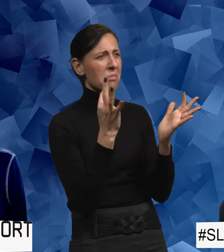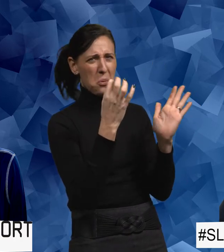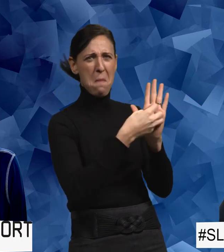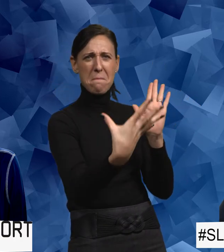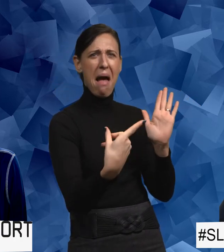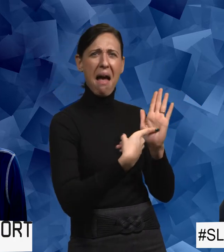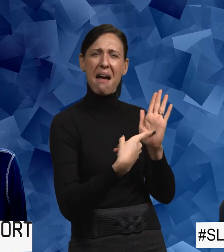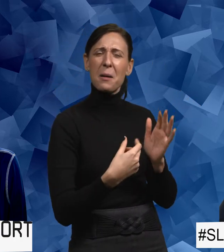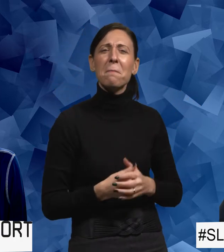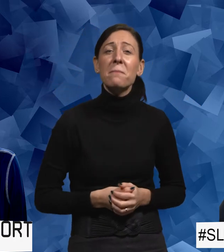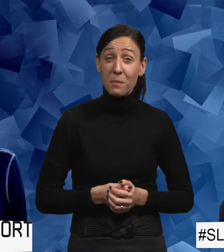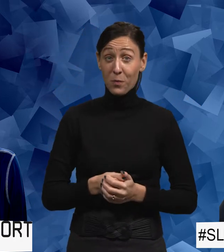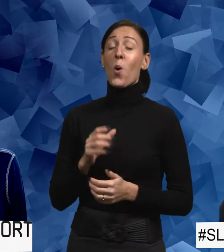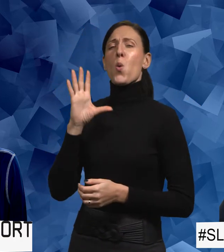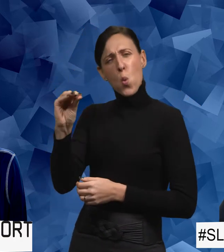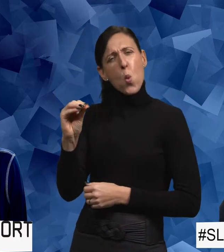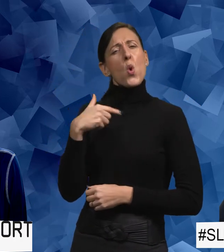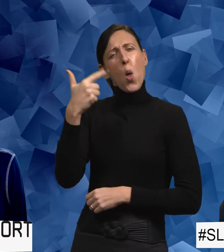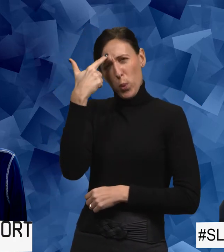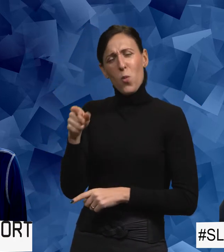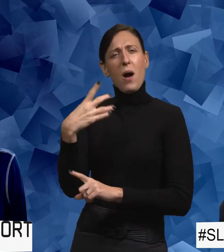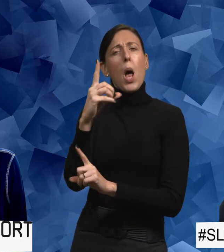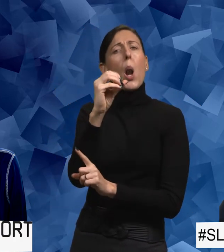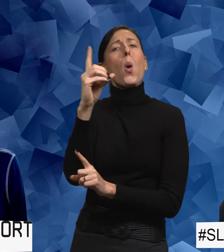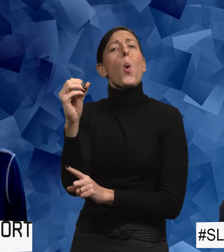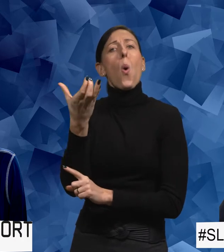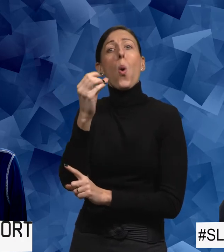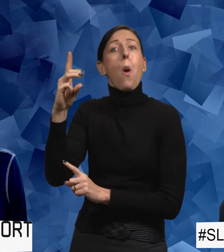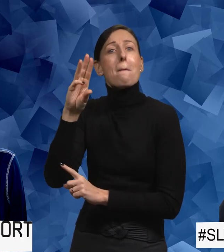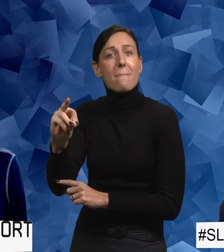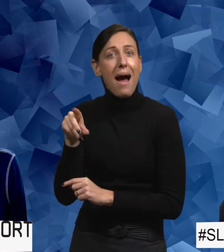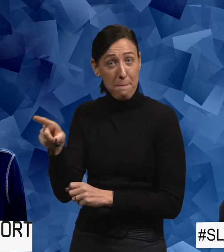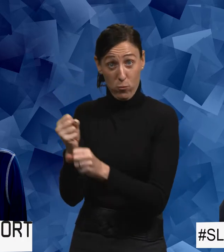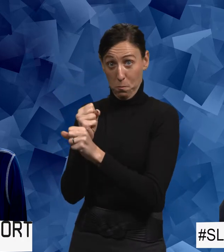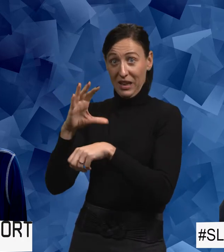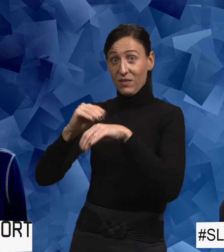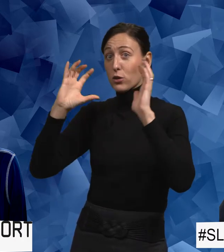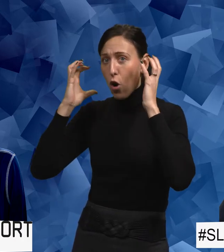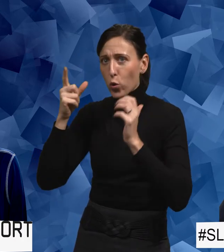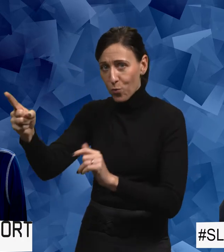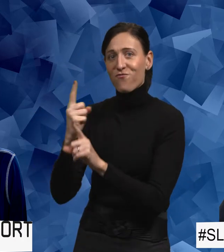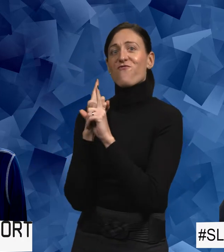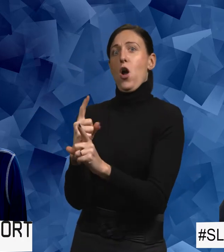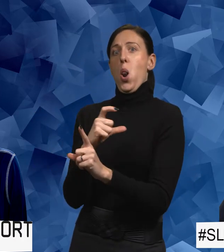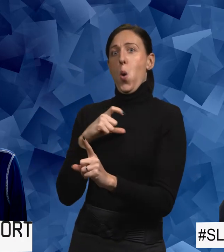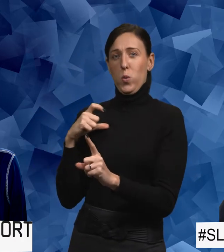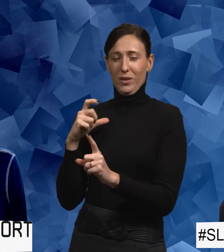radioprogrammet kom till? Jag skulle tro att det var Lollo Kolmar som jobbar på Sveriges Radio och som följde oss som